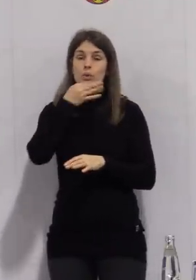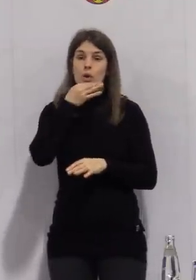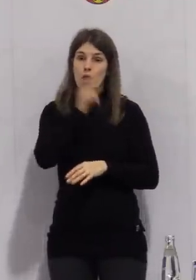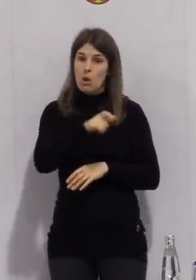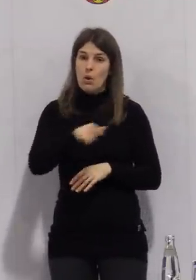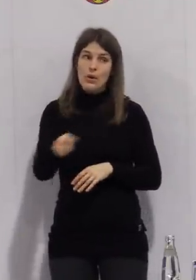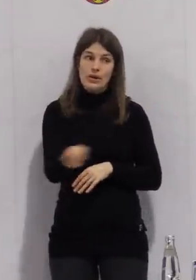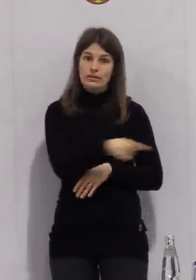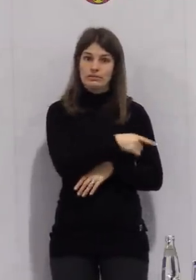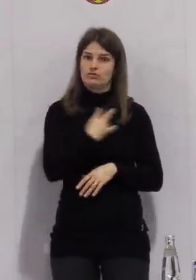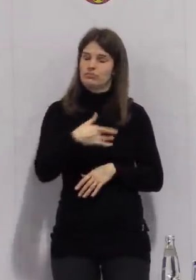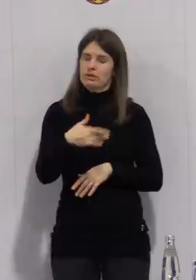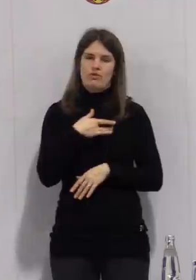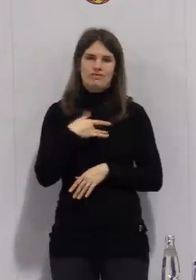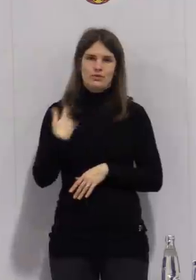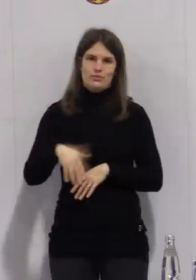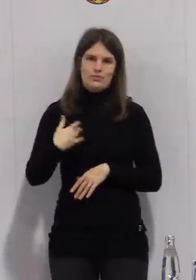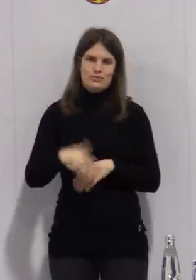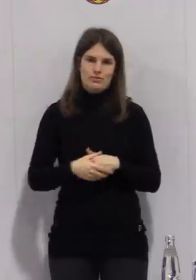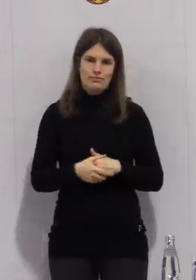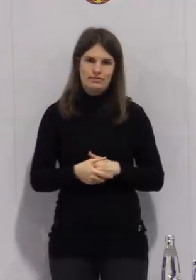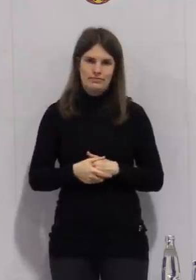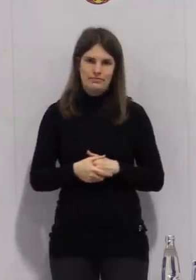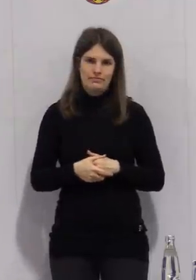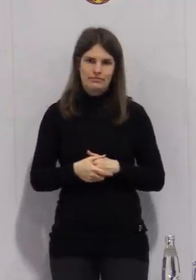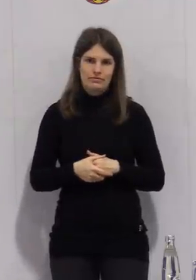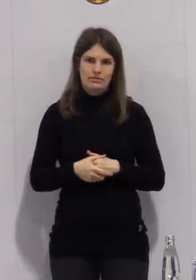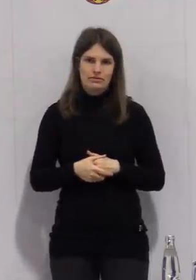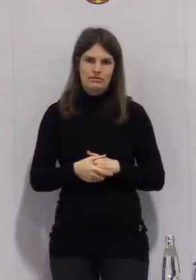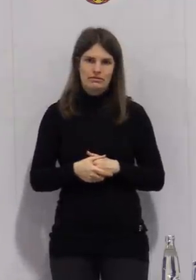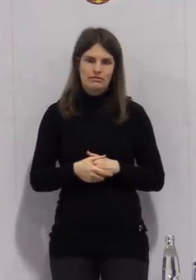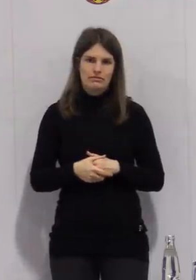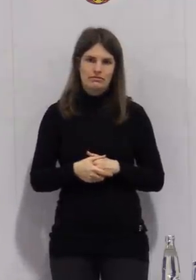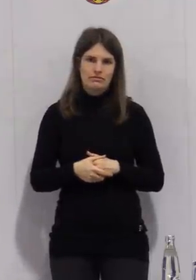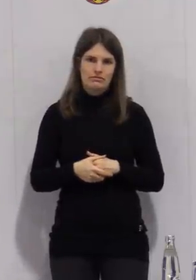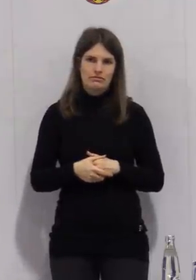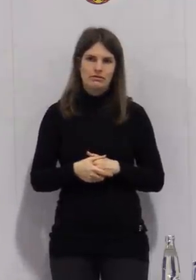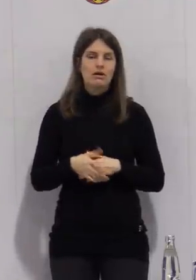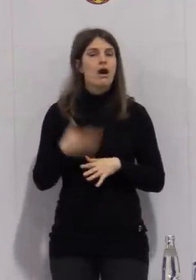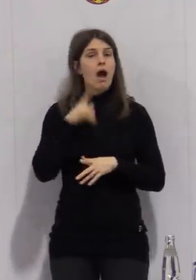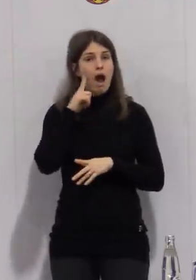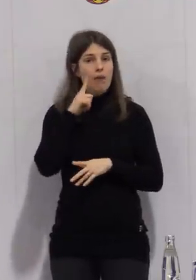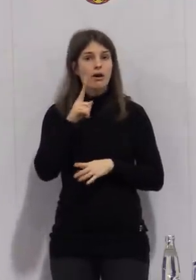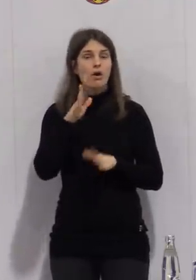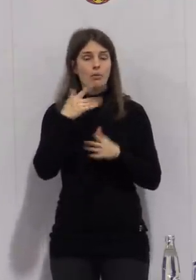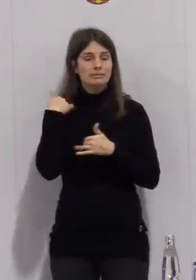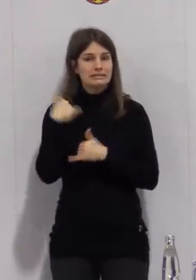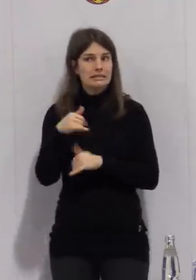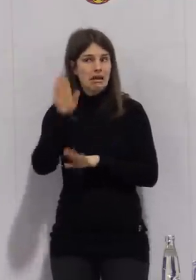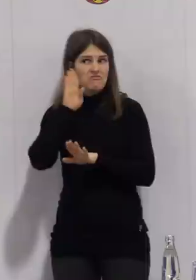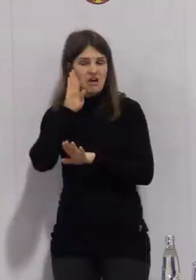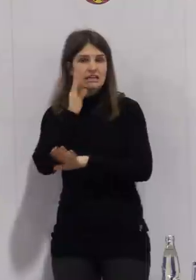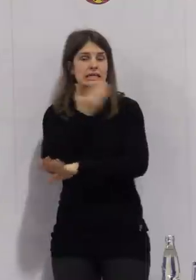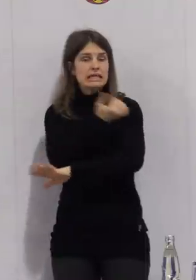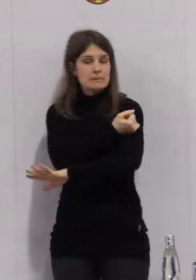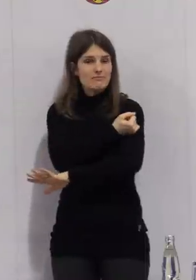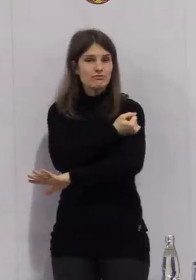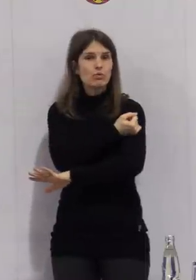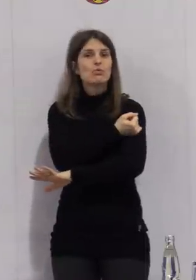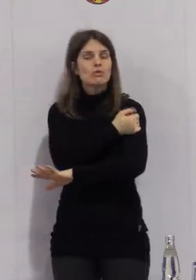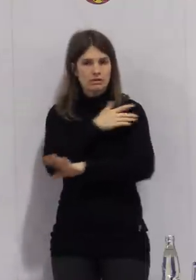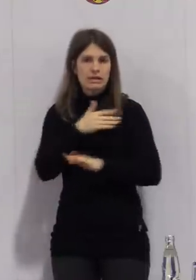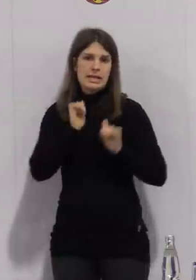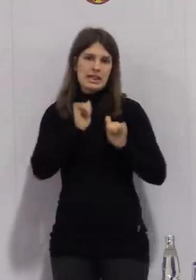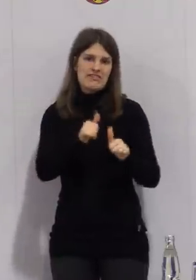Erkenntnissen sind die eingesetzten Impfstoffe dagegen wirksam. Es gibt auch andere